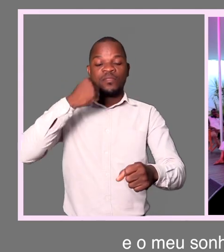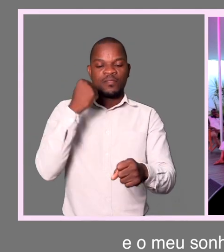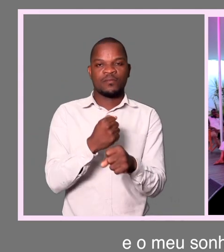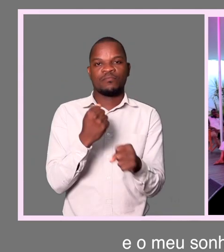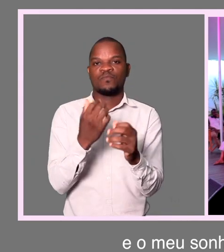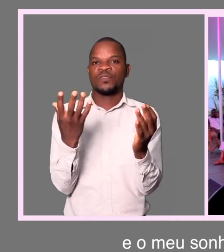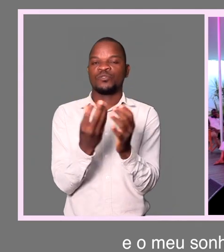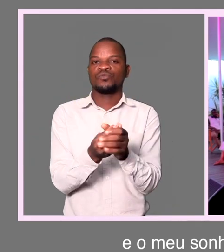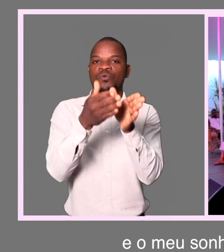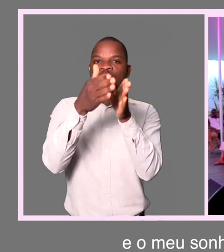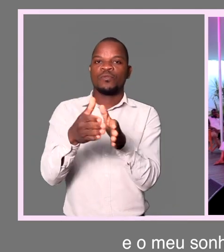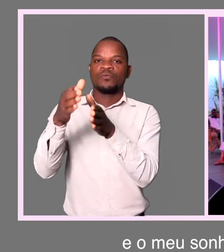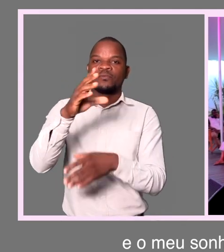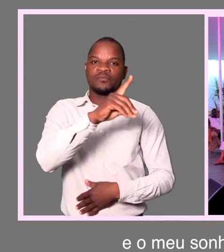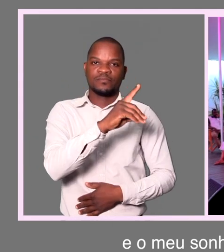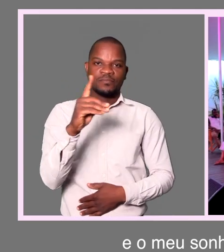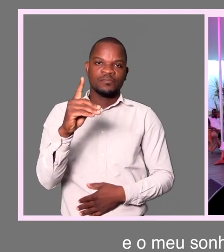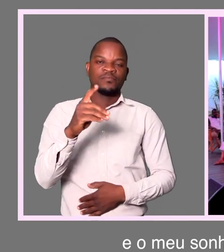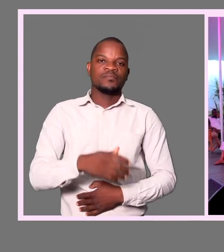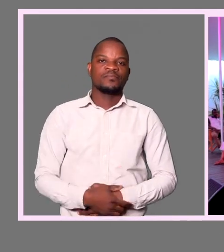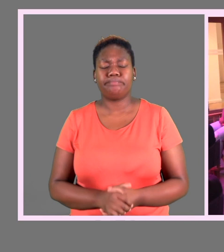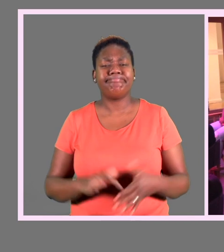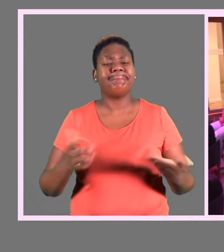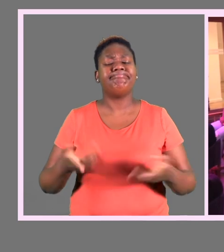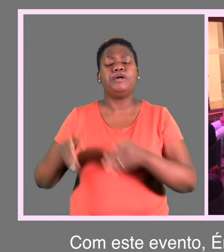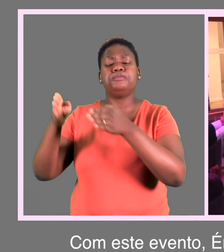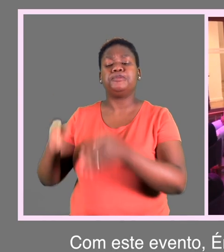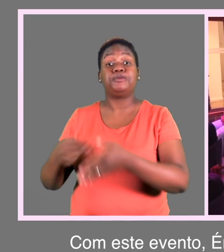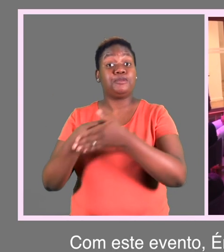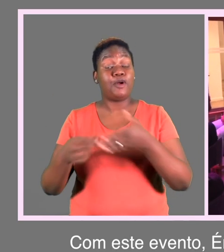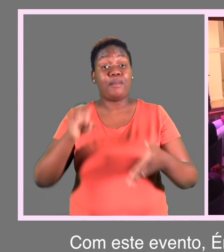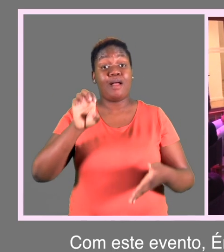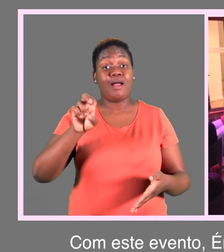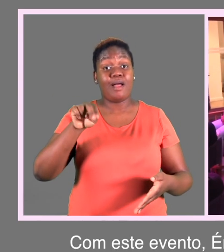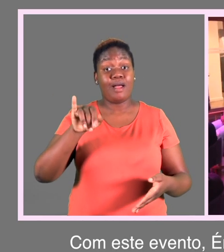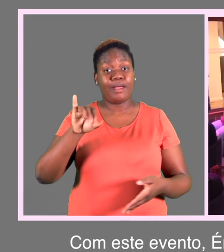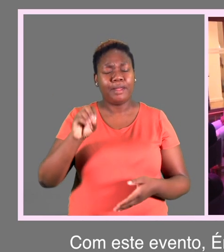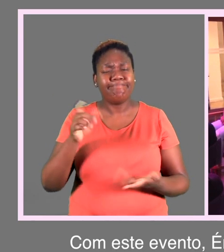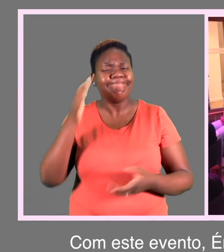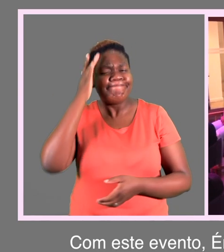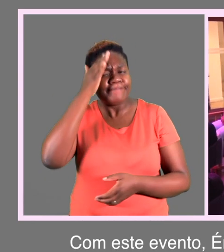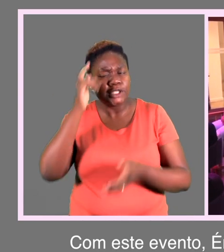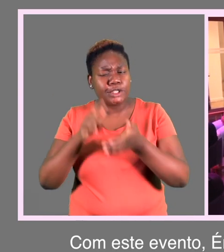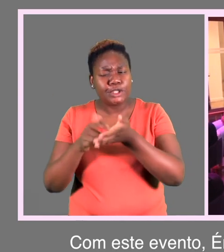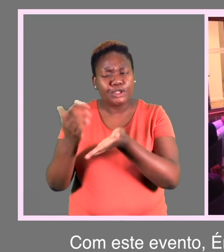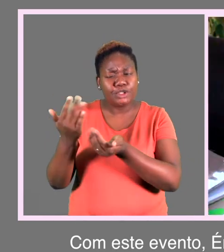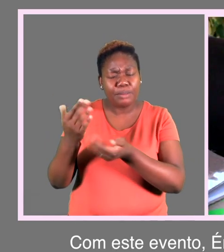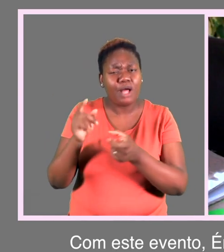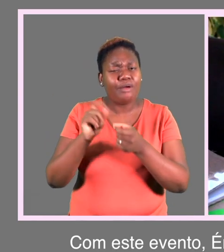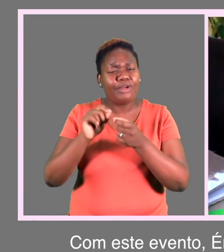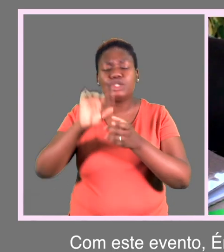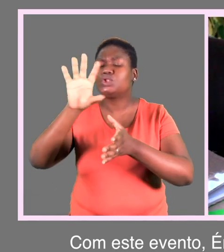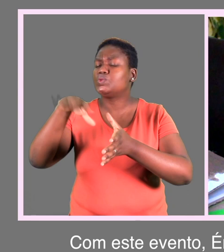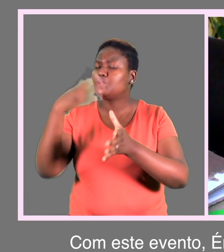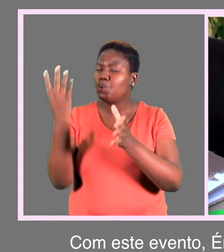trabalhar com pessoas com deficiência. Com este evento, Enelipanga espera consciencializar os